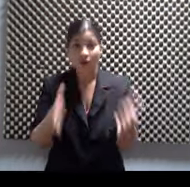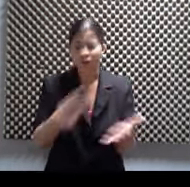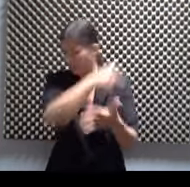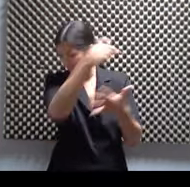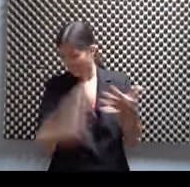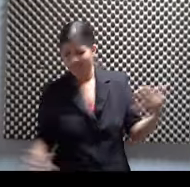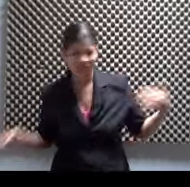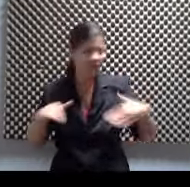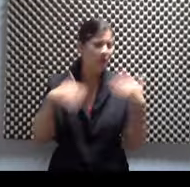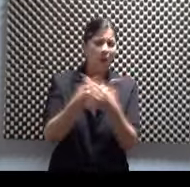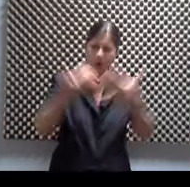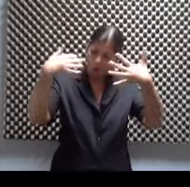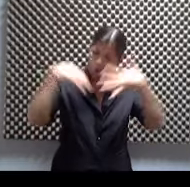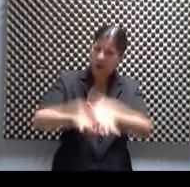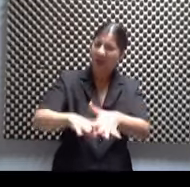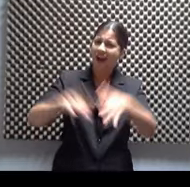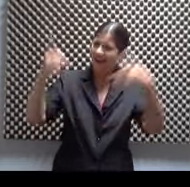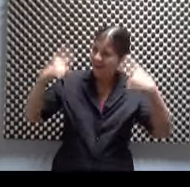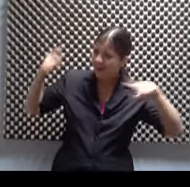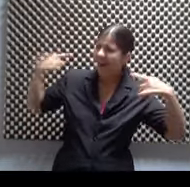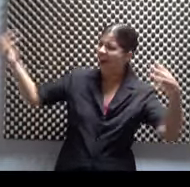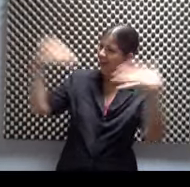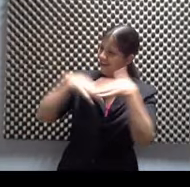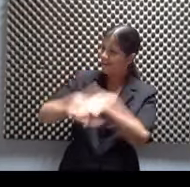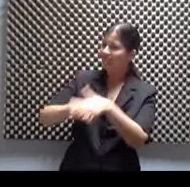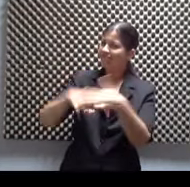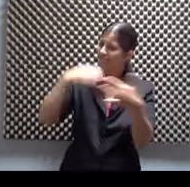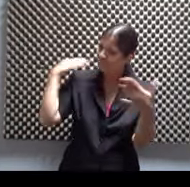Que viva la fusión. Me emociono en un mismo pilón.